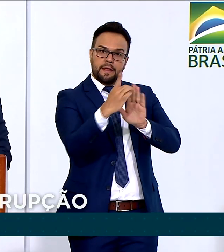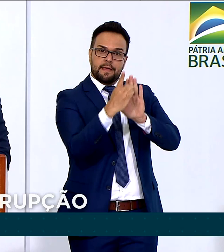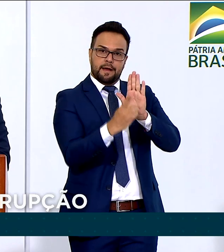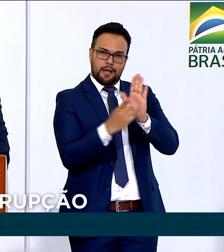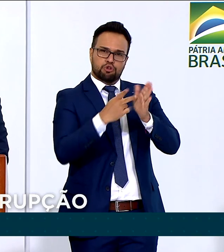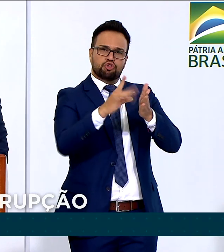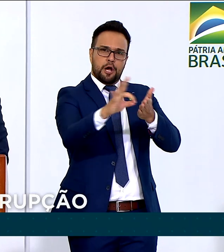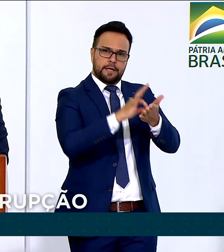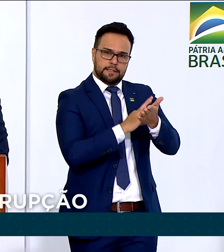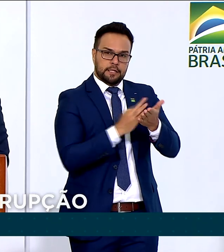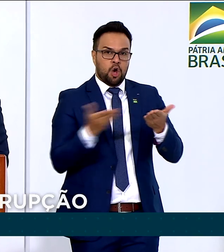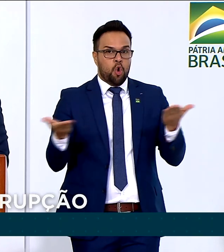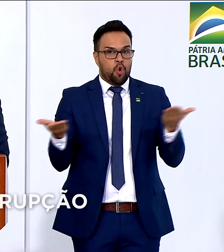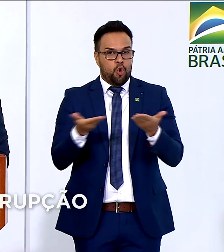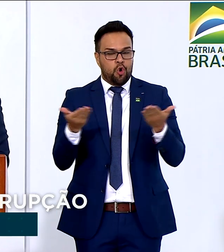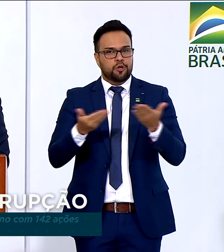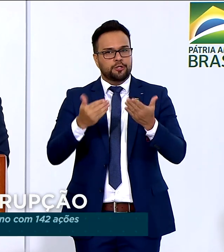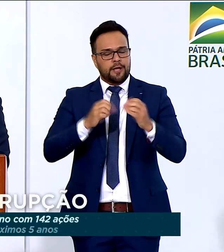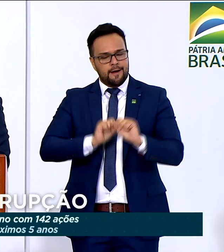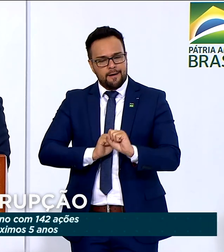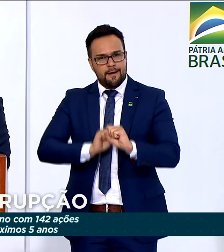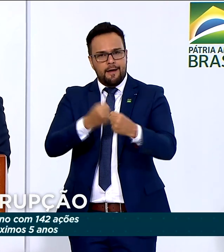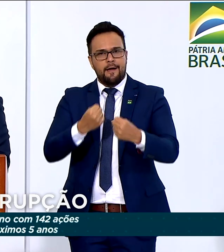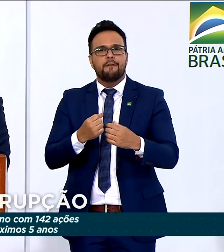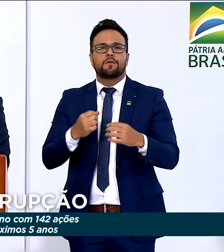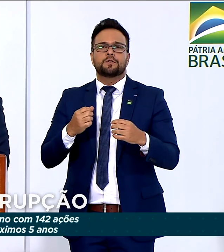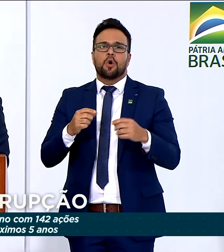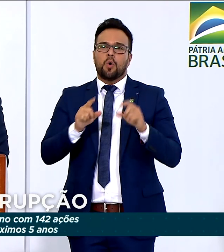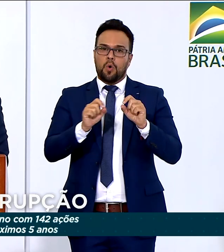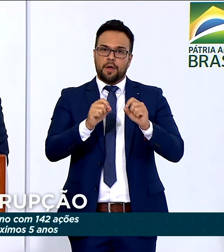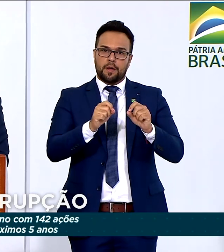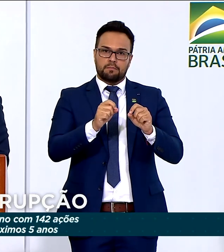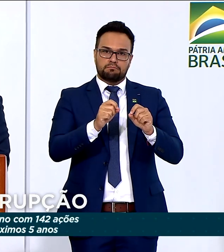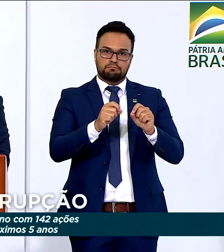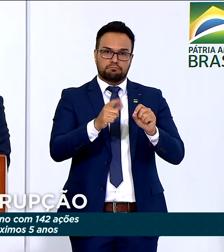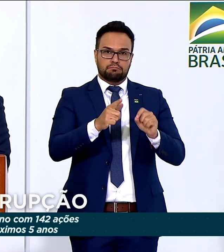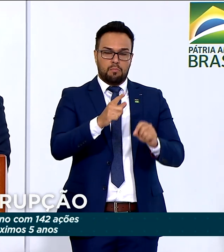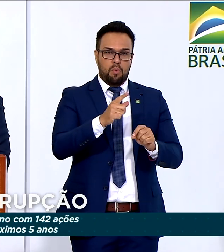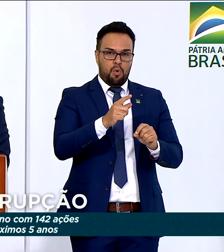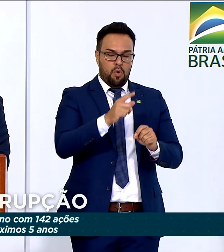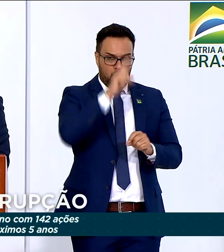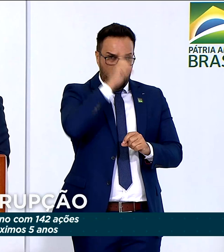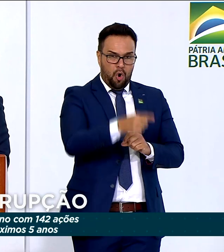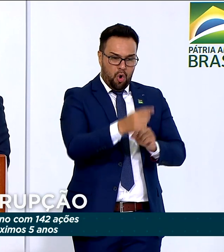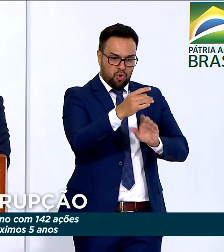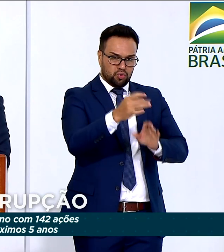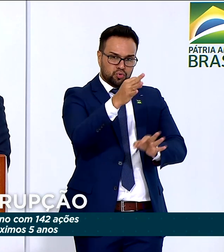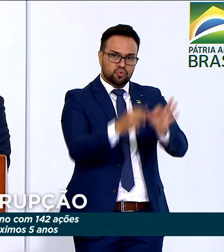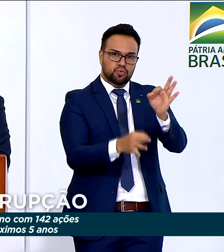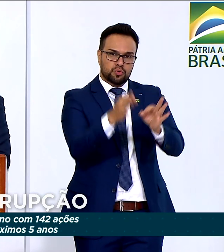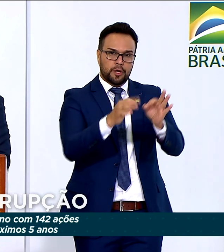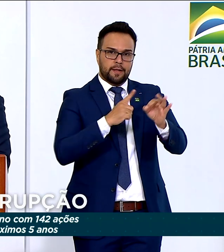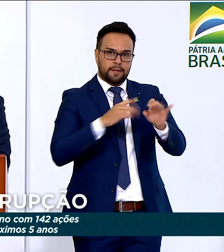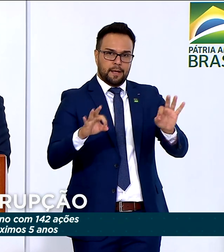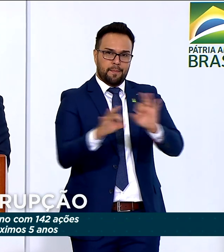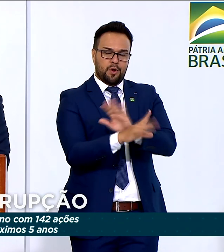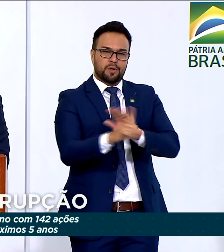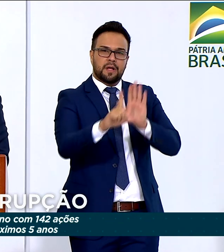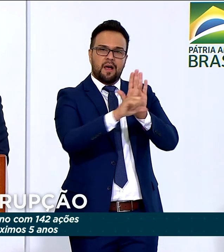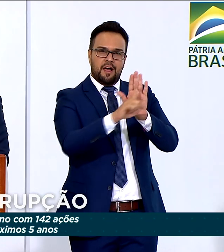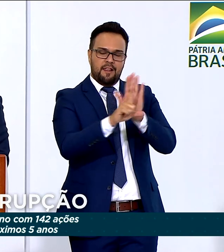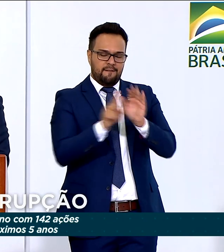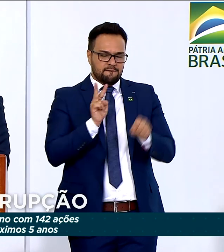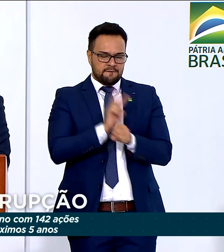data dão reforço ao ordenamento jurídico que já temos com uma lei que tipifica o crime de lavagem de dinheiro